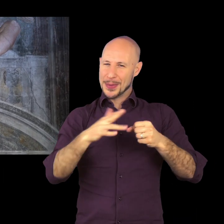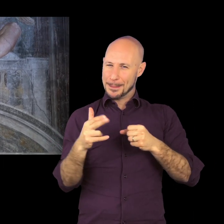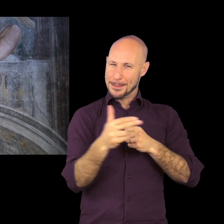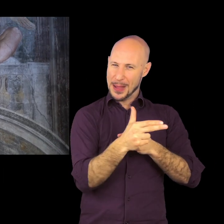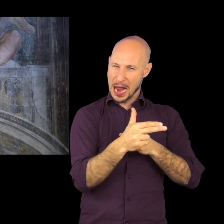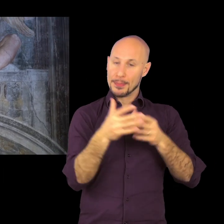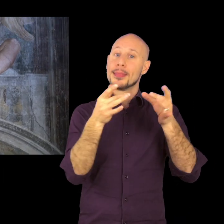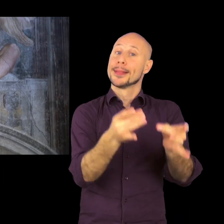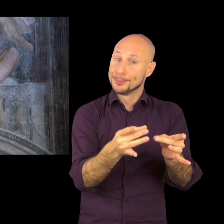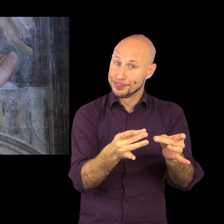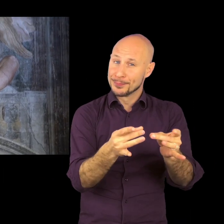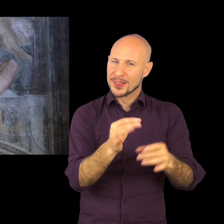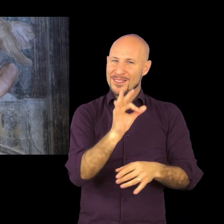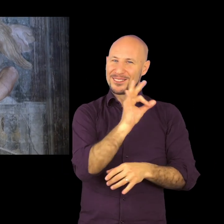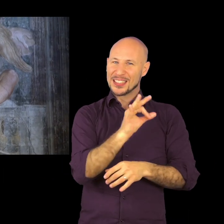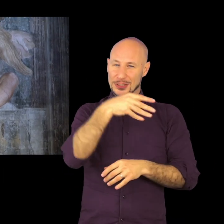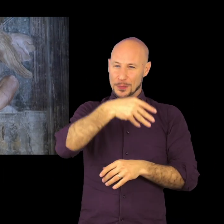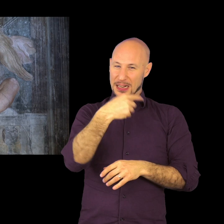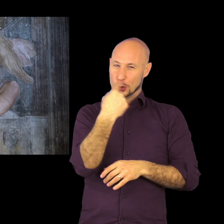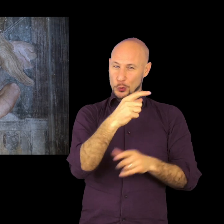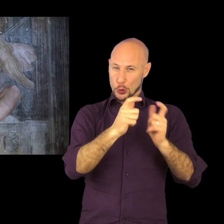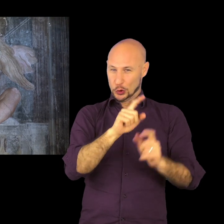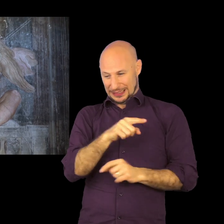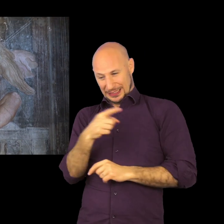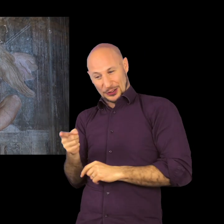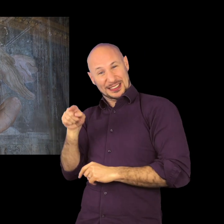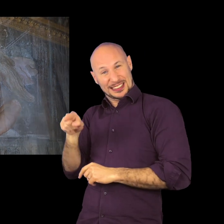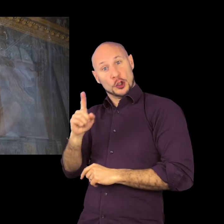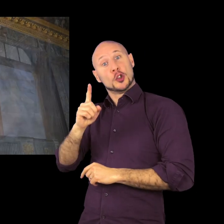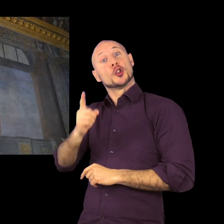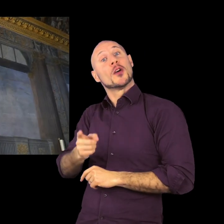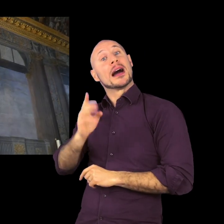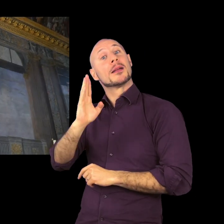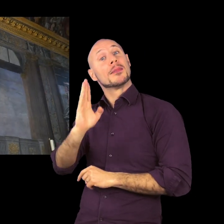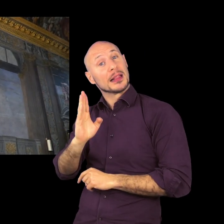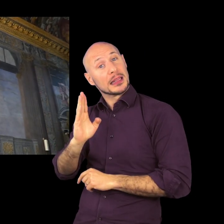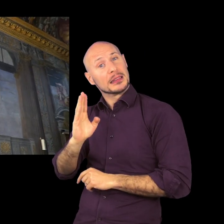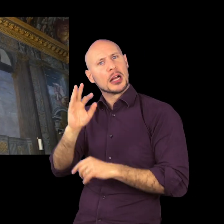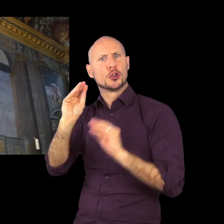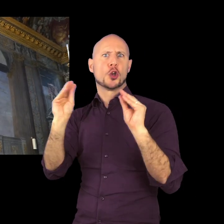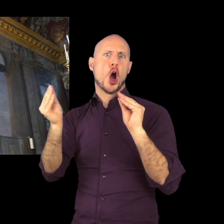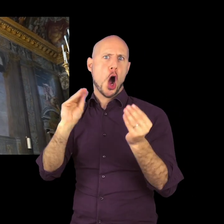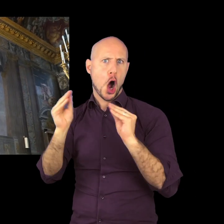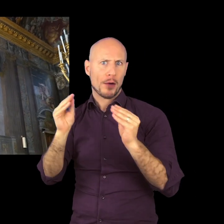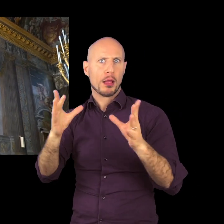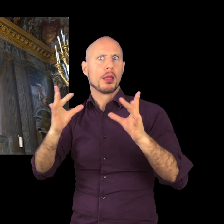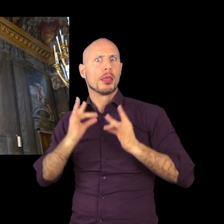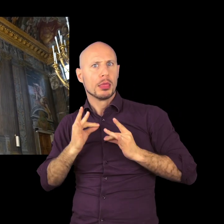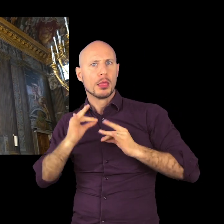più della metà della popolazione e colpisce anche i membri della stessa famiglia Balbi perché un giovane